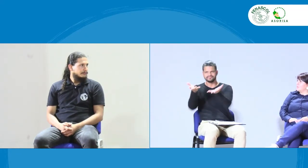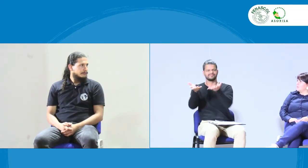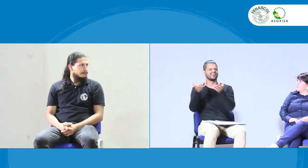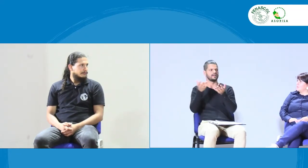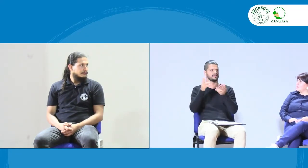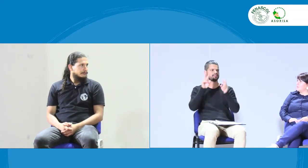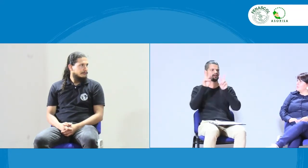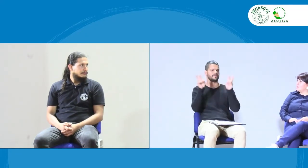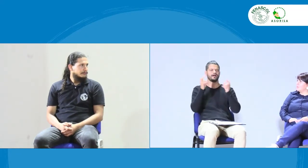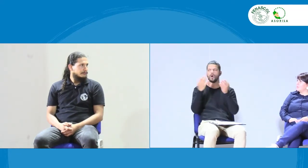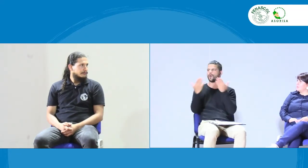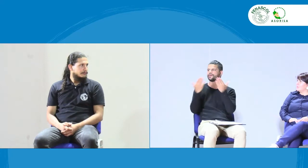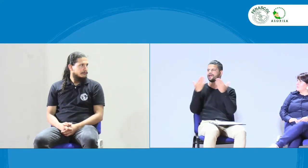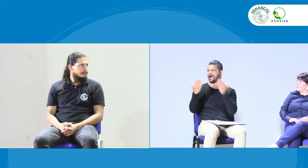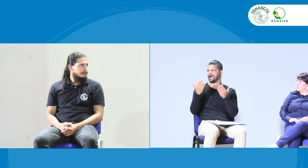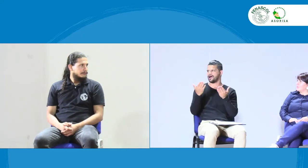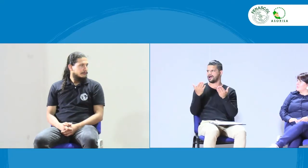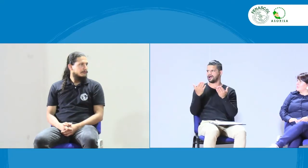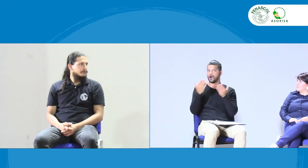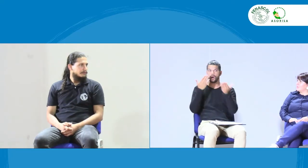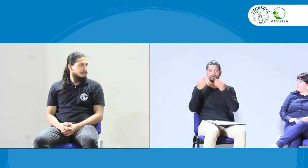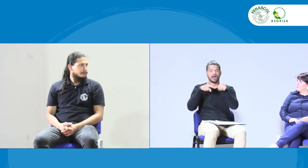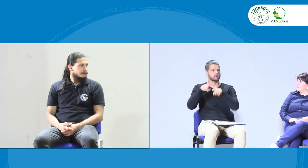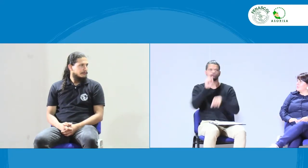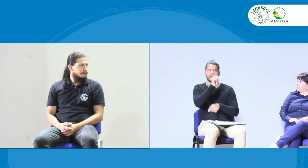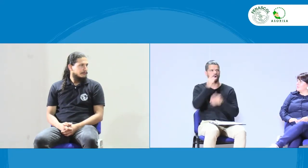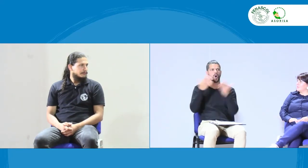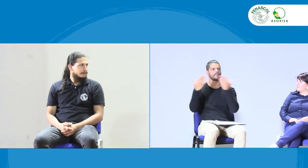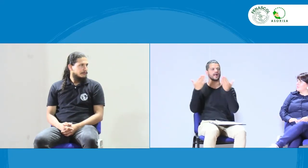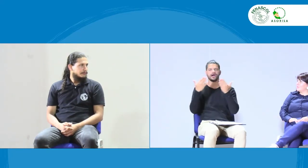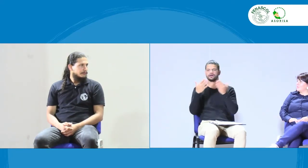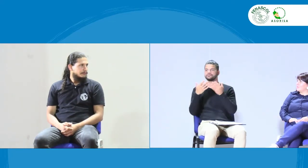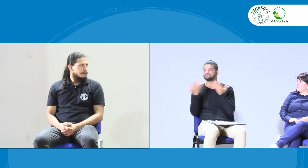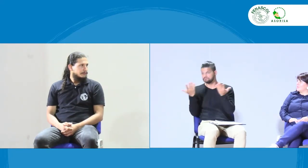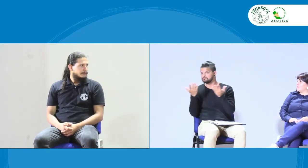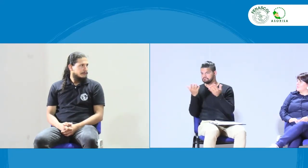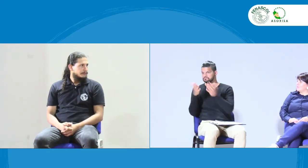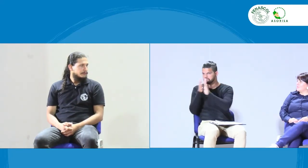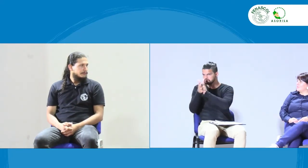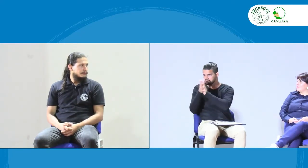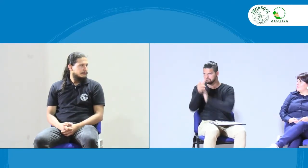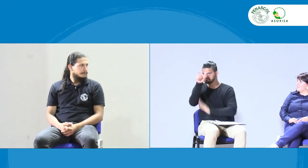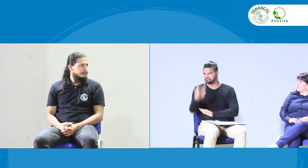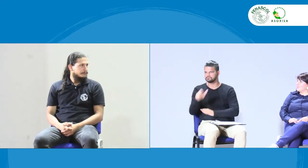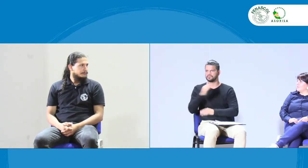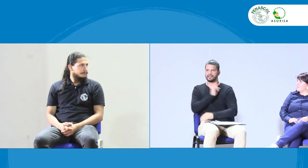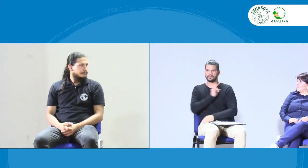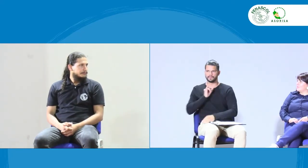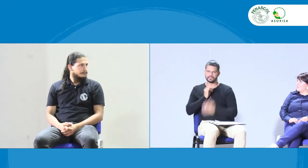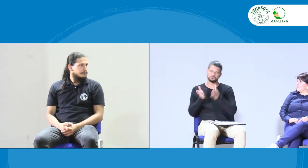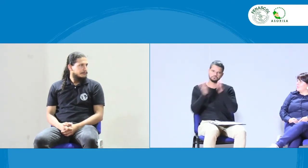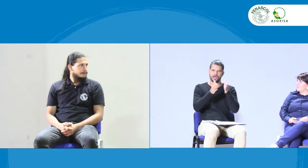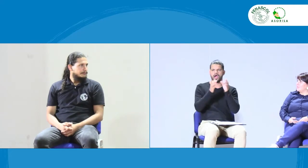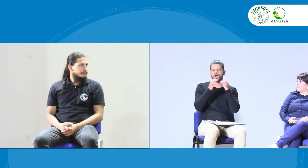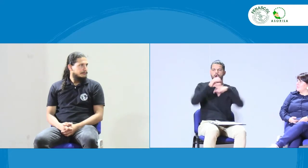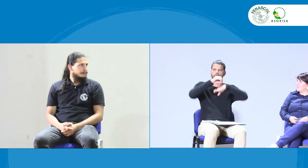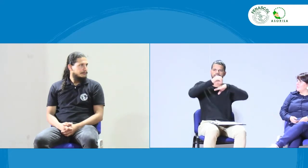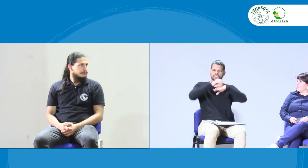asociación, pero como parte de la comunidad sorda, siendo líder de la comunidad sorda. Entonces sí es importante tener también esta comparación. sea, hablar